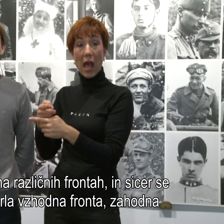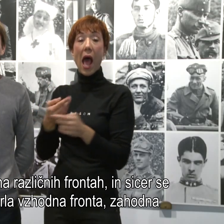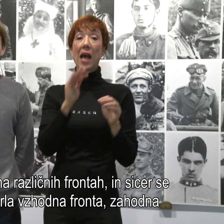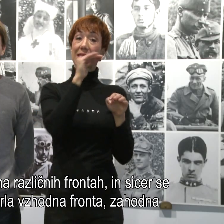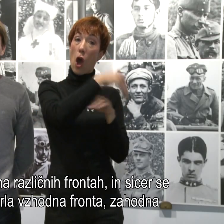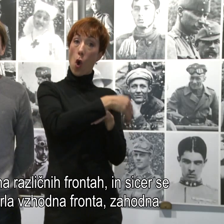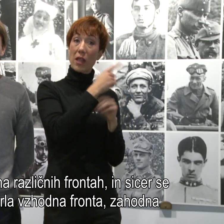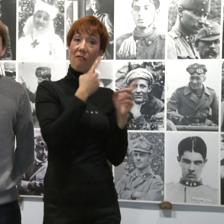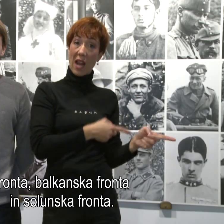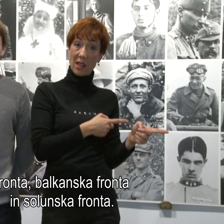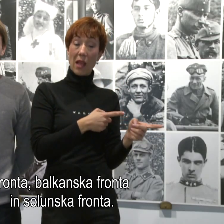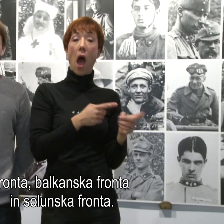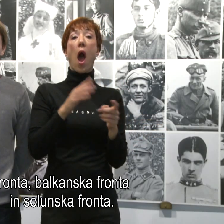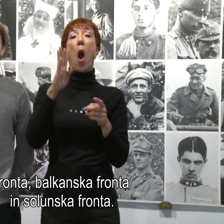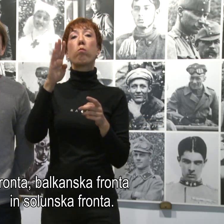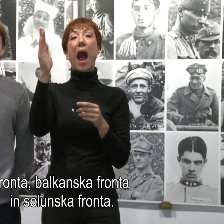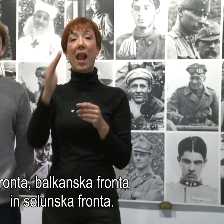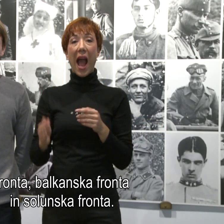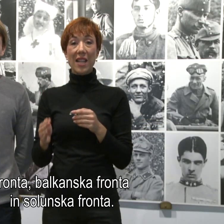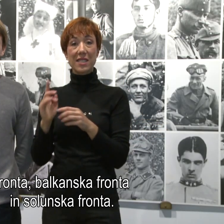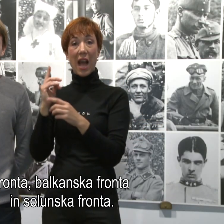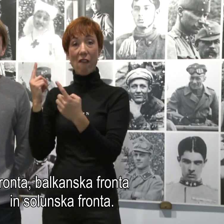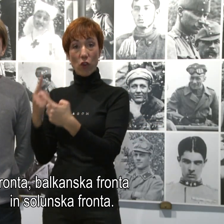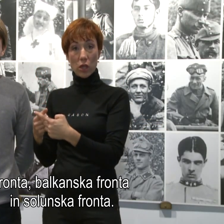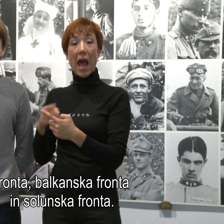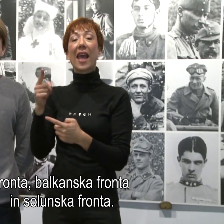Balkanska fronta, Solunska fronta.